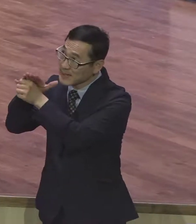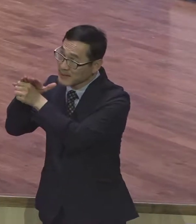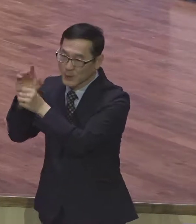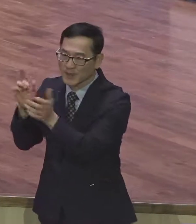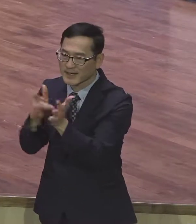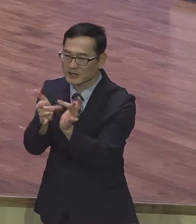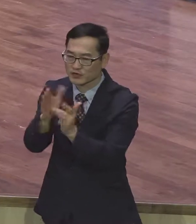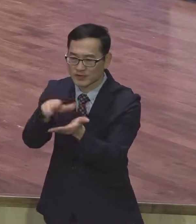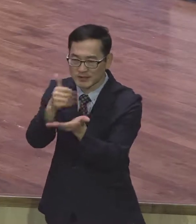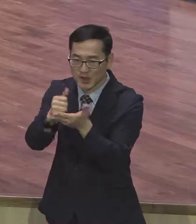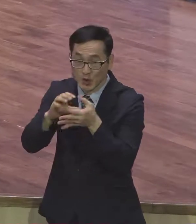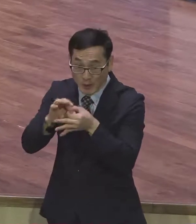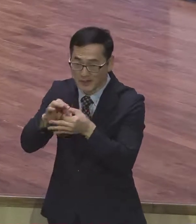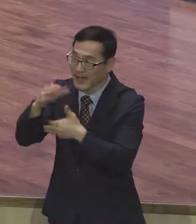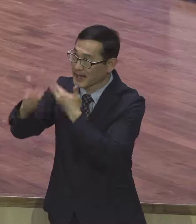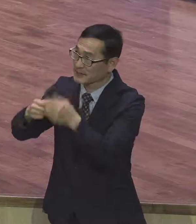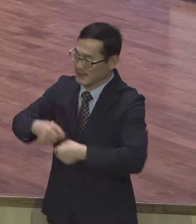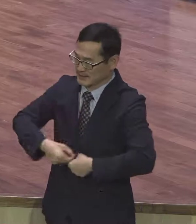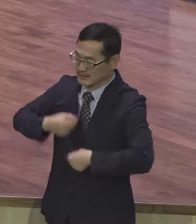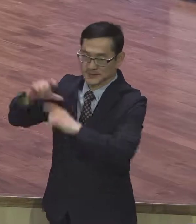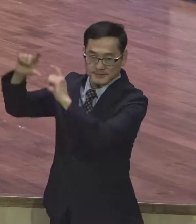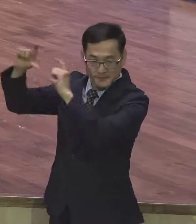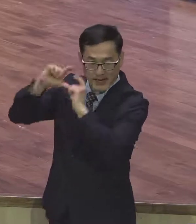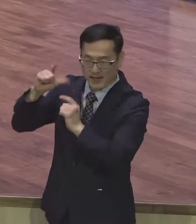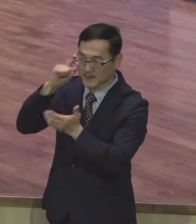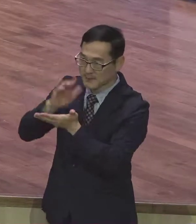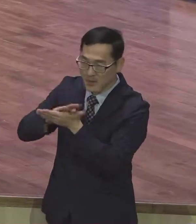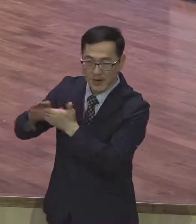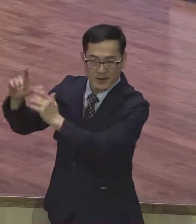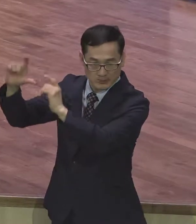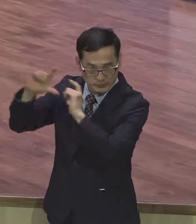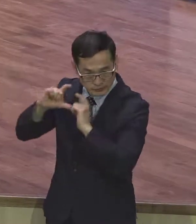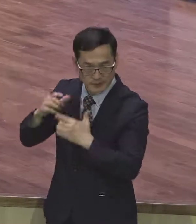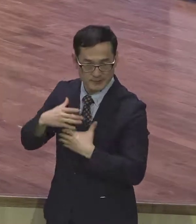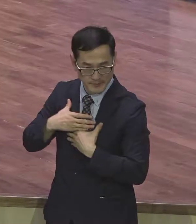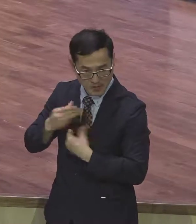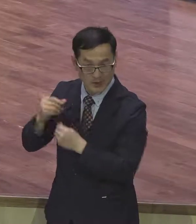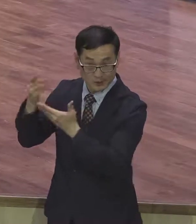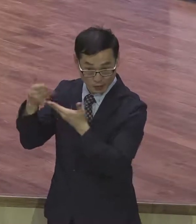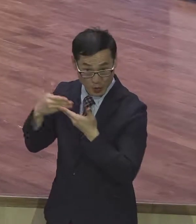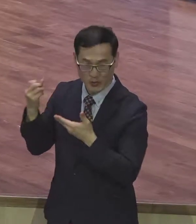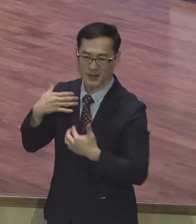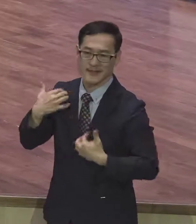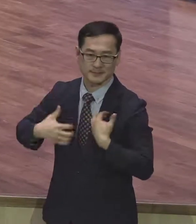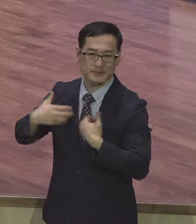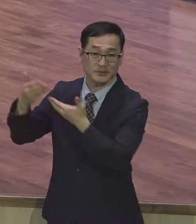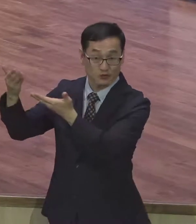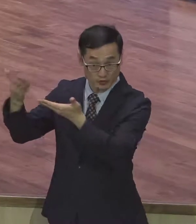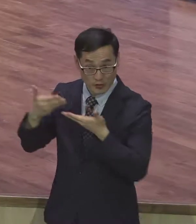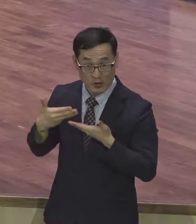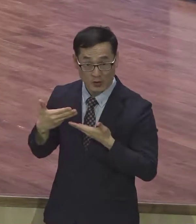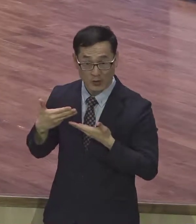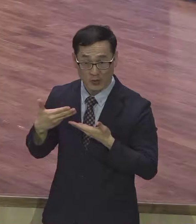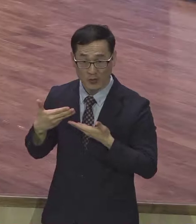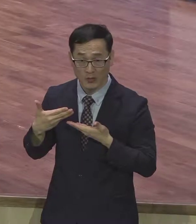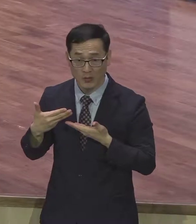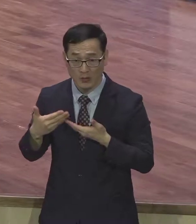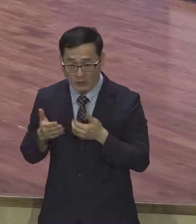하나님의 어이 그리고 평강 이 희락을 마음껏 시간이 가면 갈수록 흘러넘치는